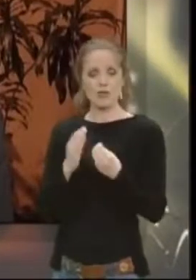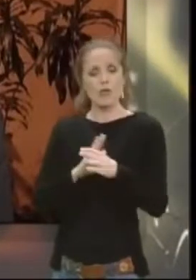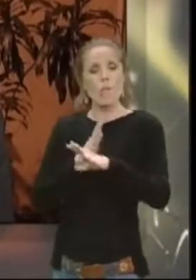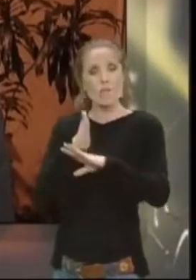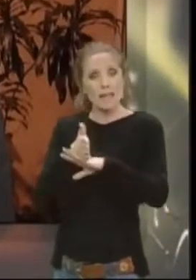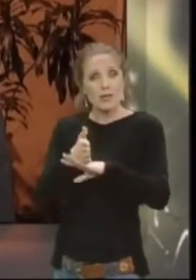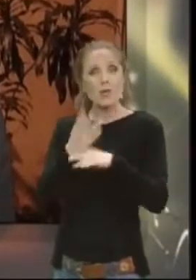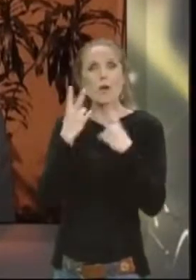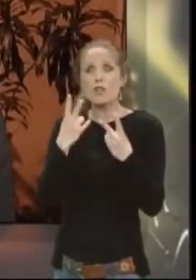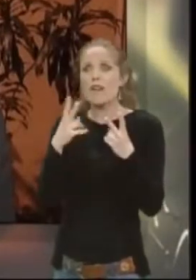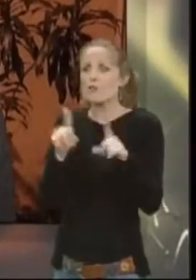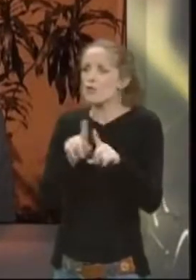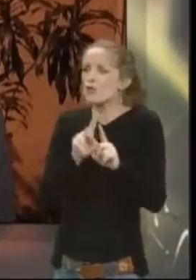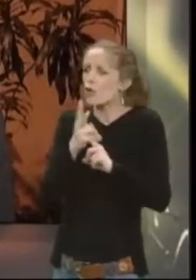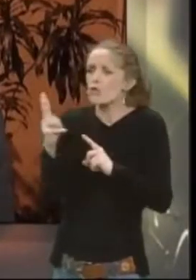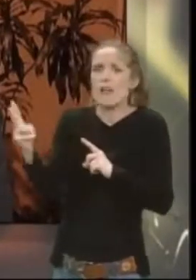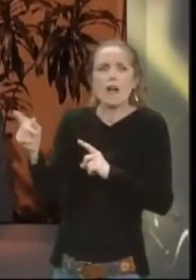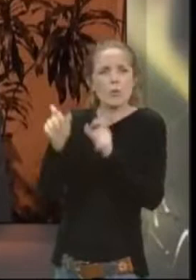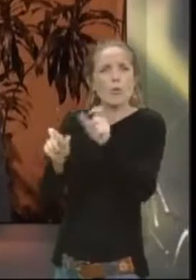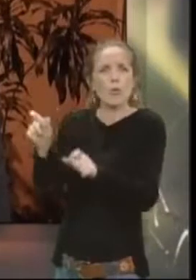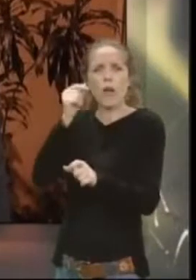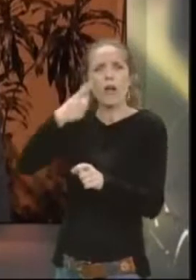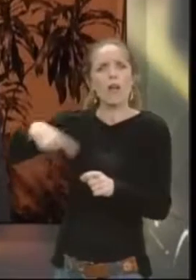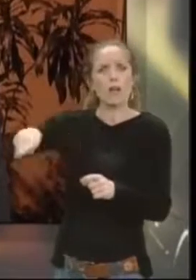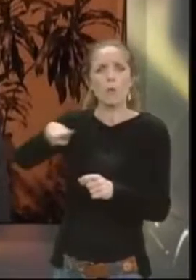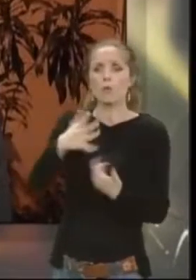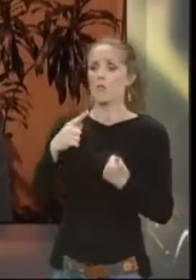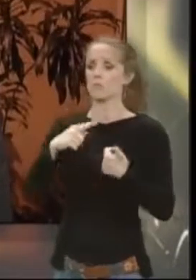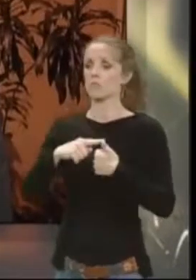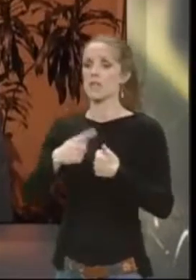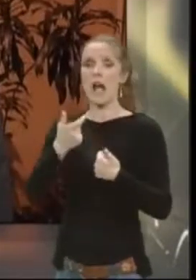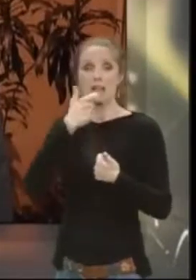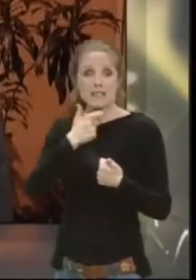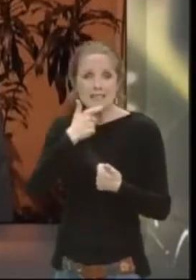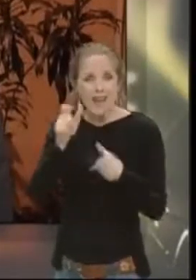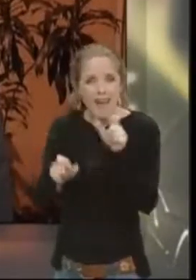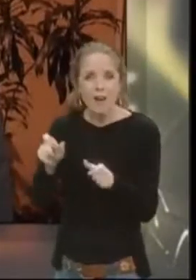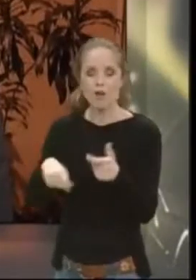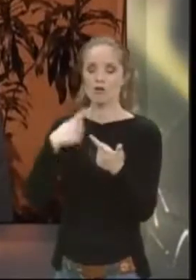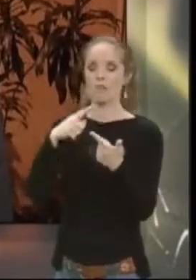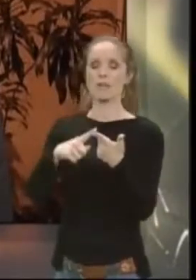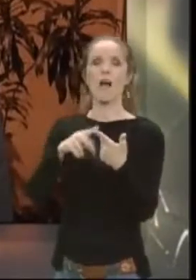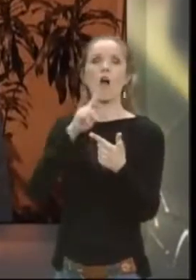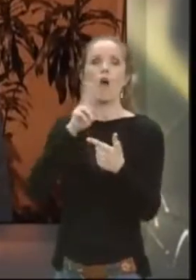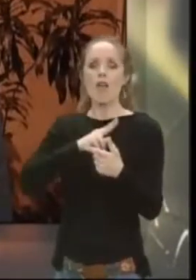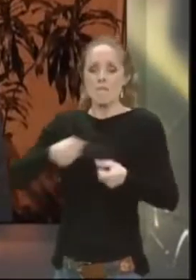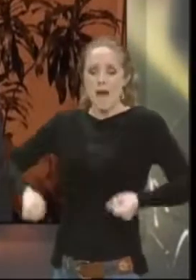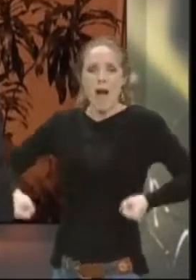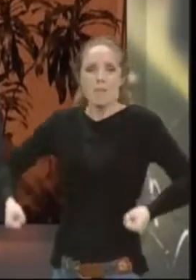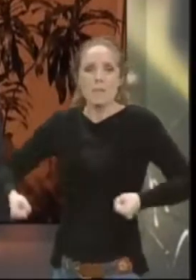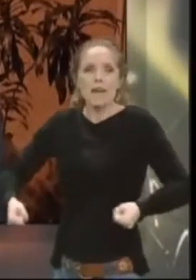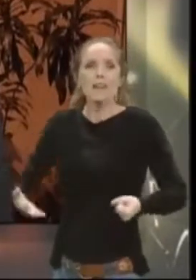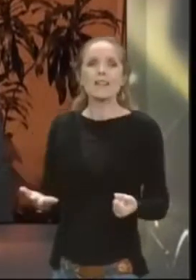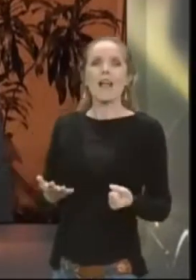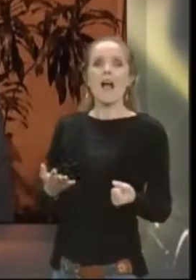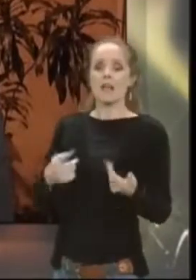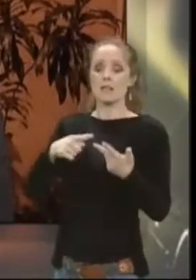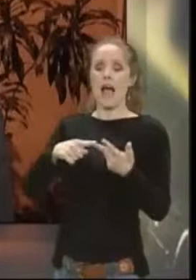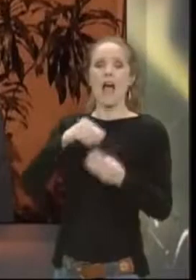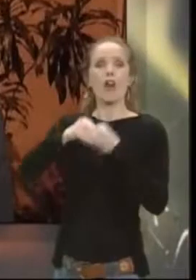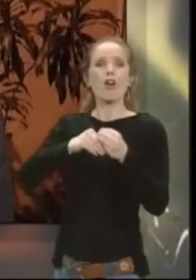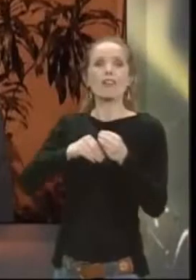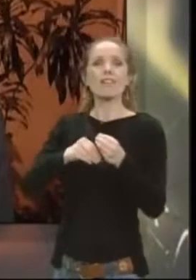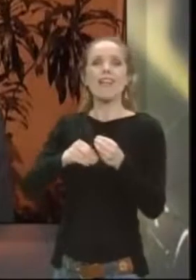važna i za druge pripadnike populacije, za starije osobe, za ljude sa prtljagom, za roditelje s malom decom,